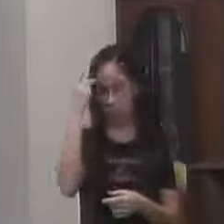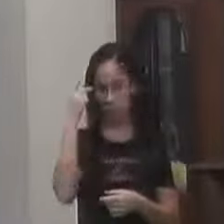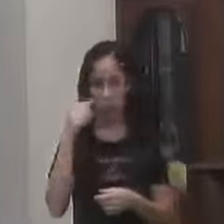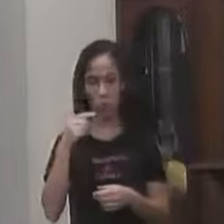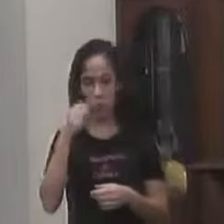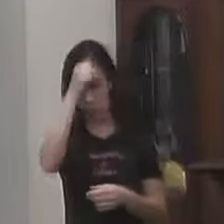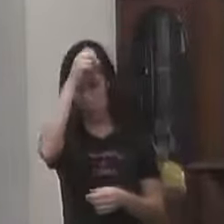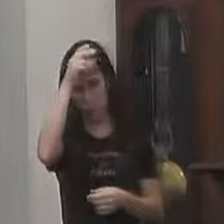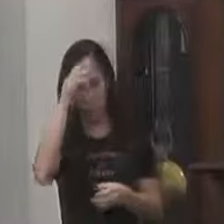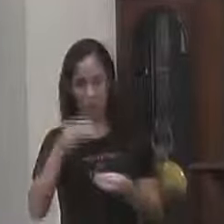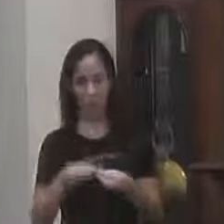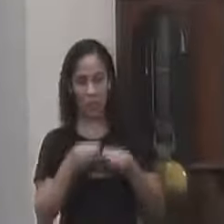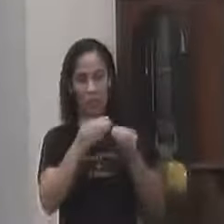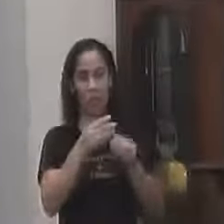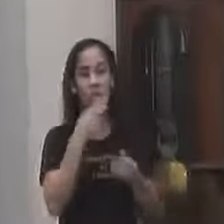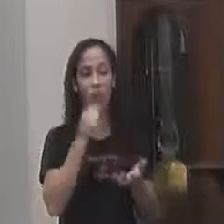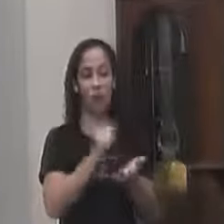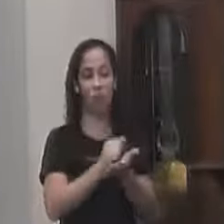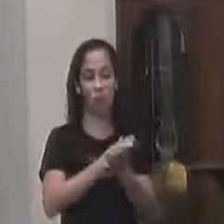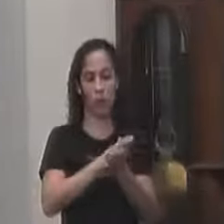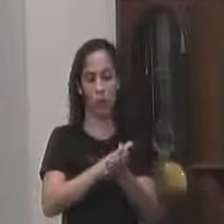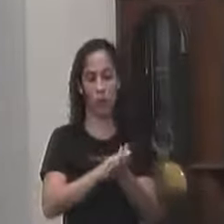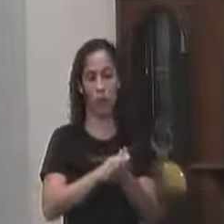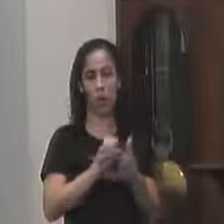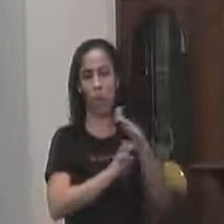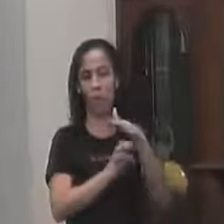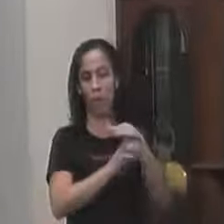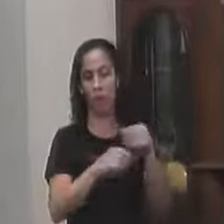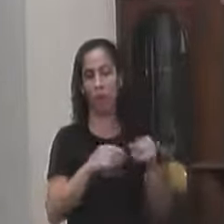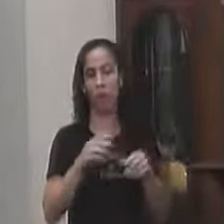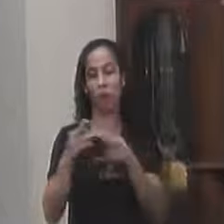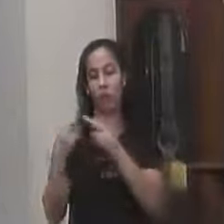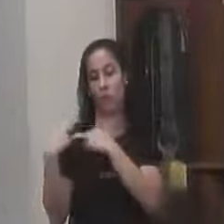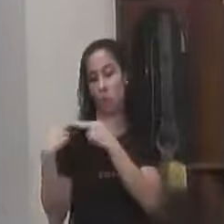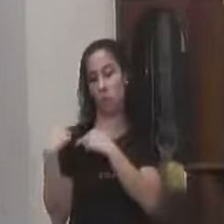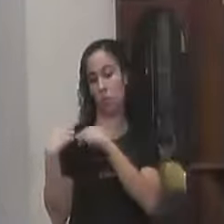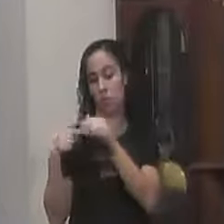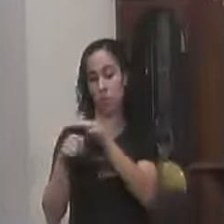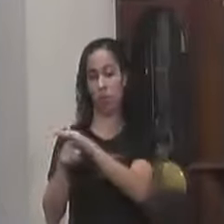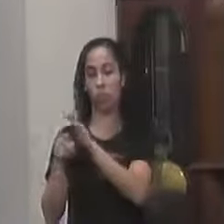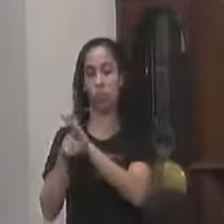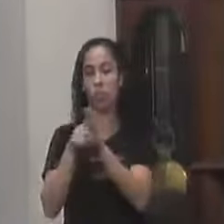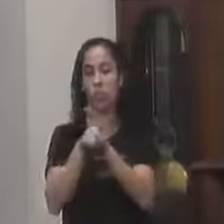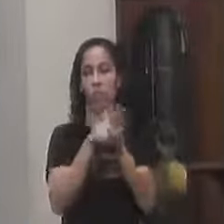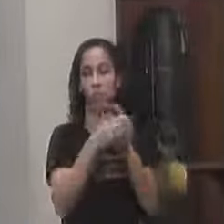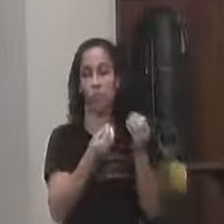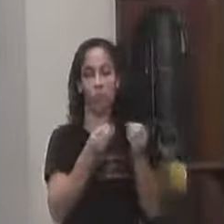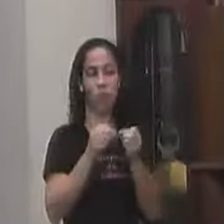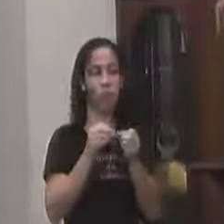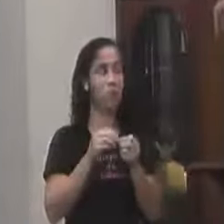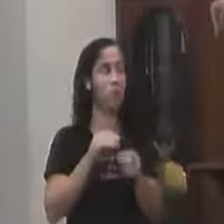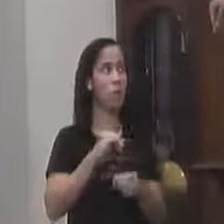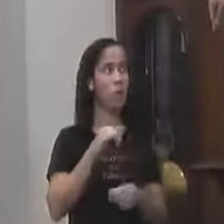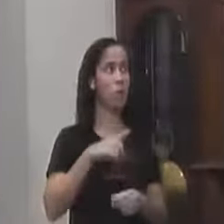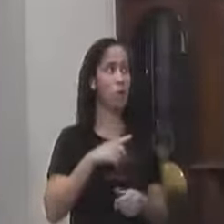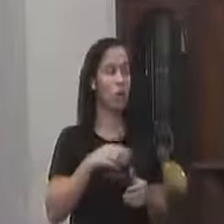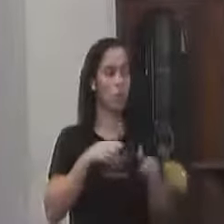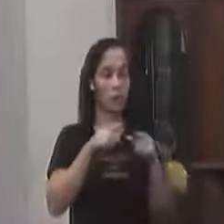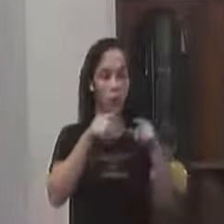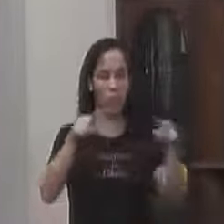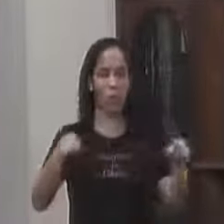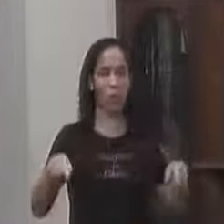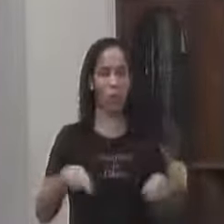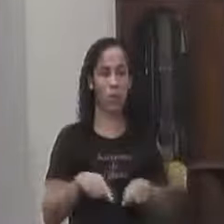privada Vereador Pedro A própria permissionária Ela vai cobrar Das empresas de ônibus Que para você Ter o seu guichê lá